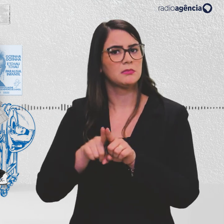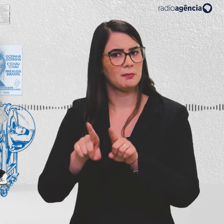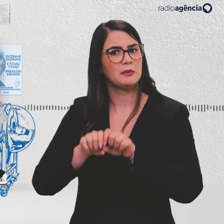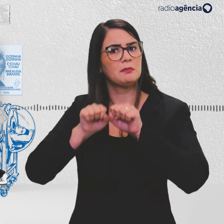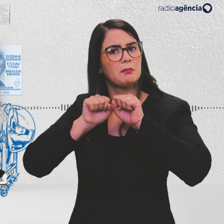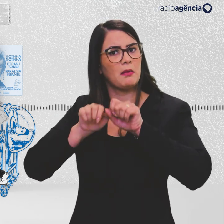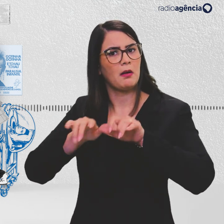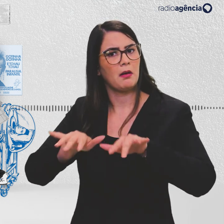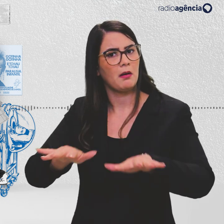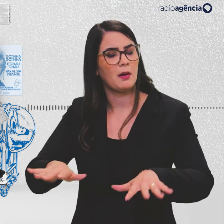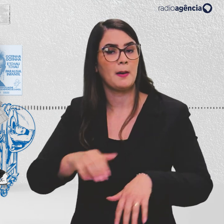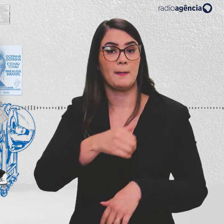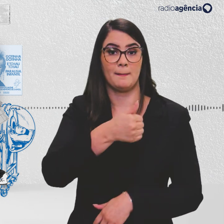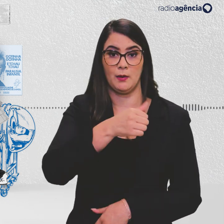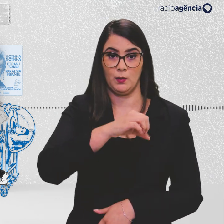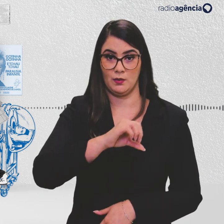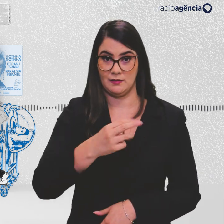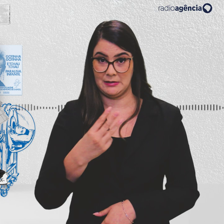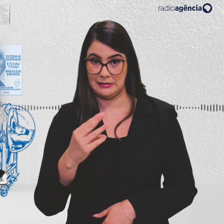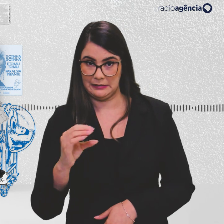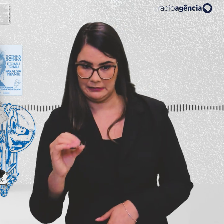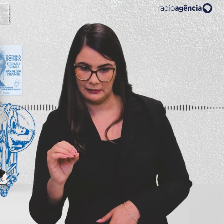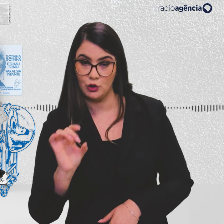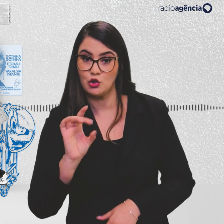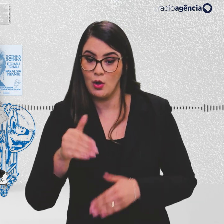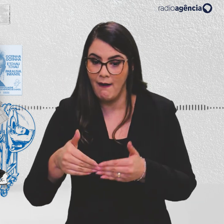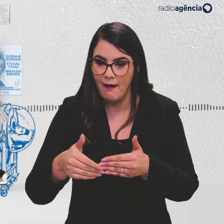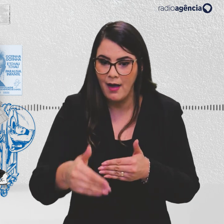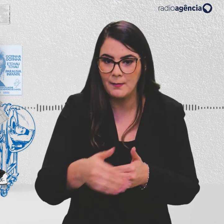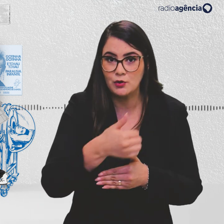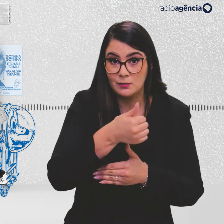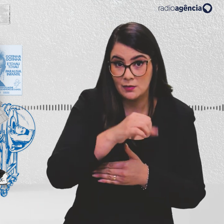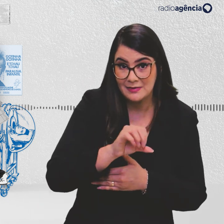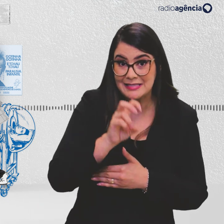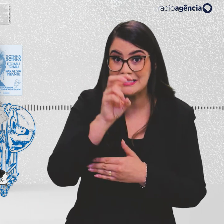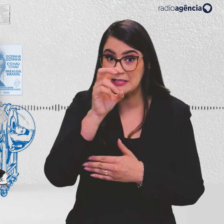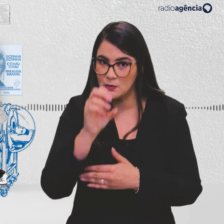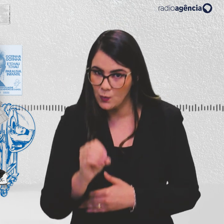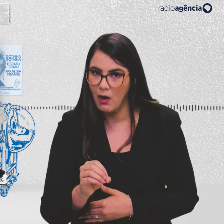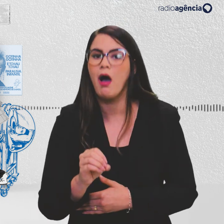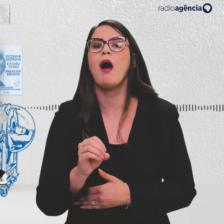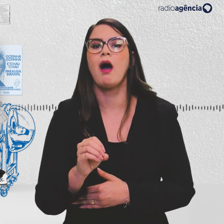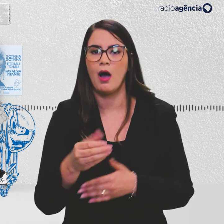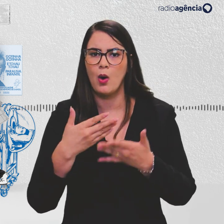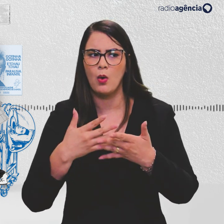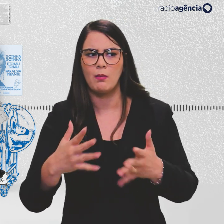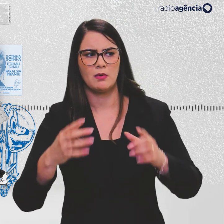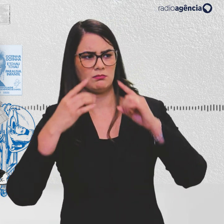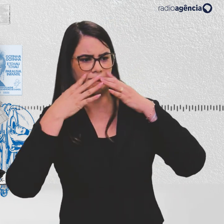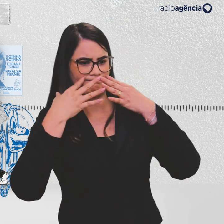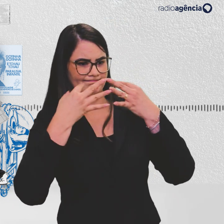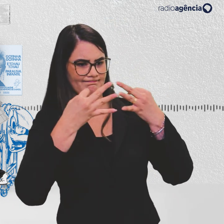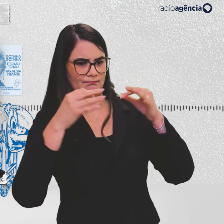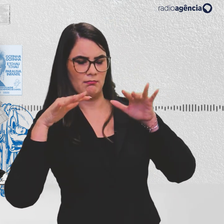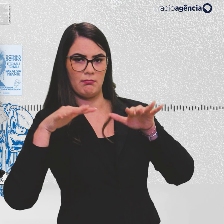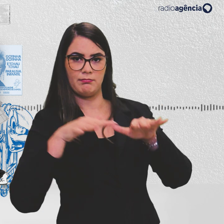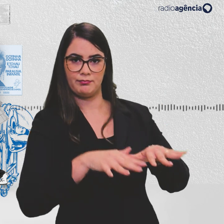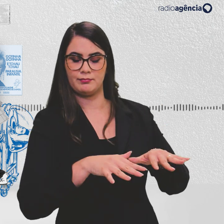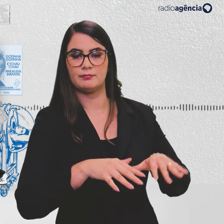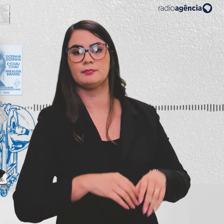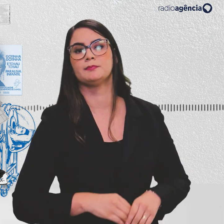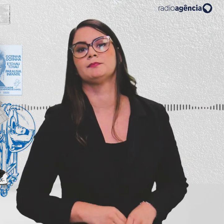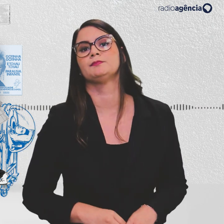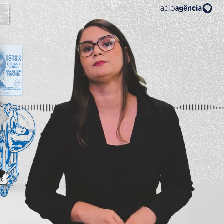epidemia na década de 30, mas só a partir dos anos 50 é que a doença começou a chamar a atenção da opinião pública.